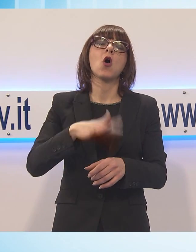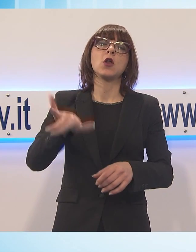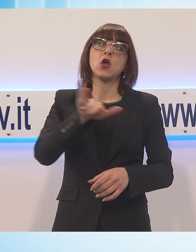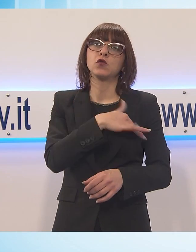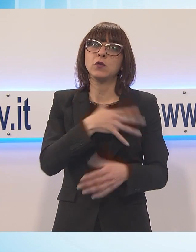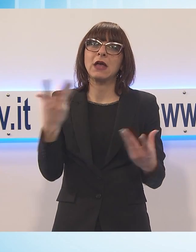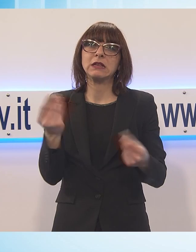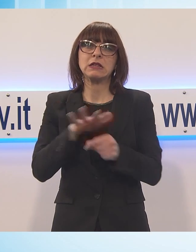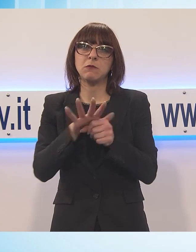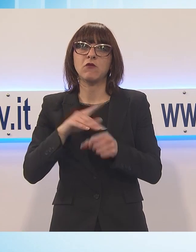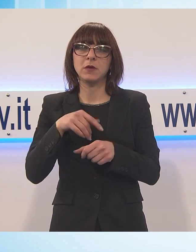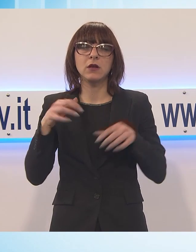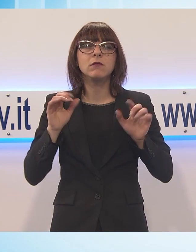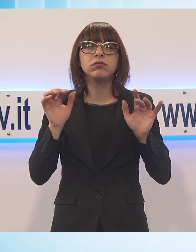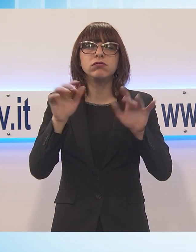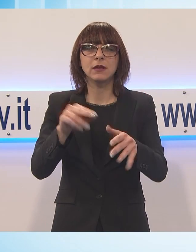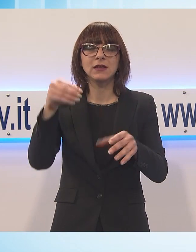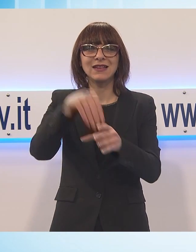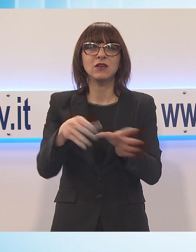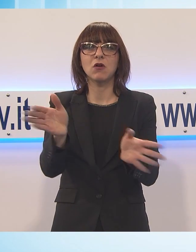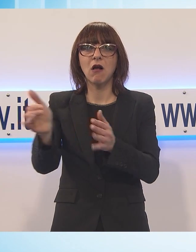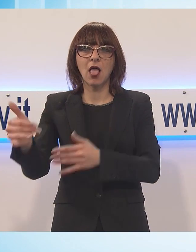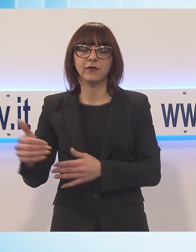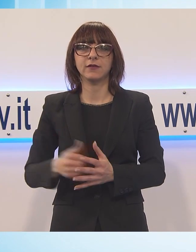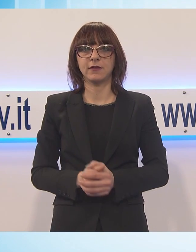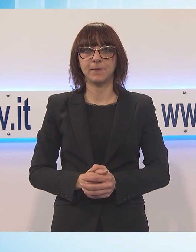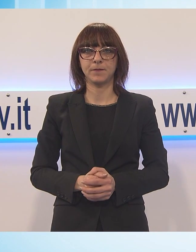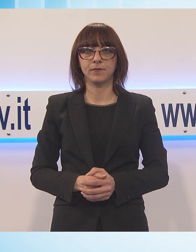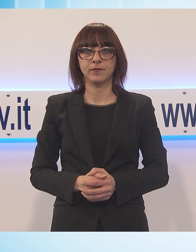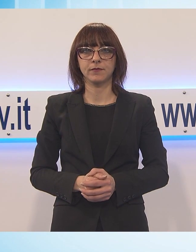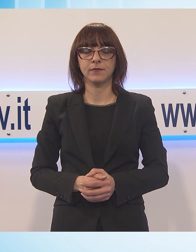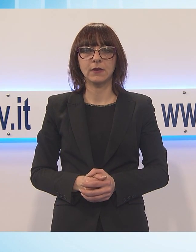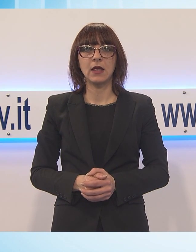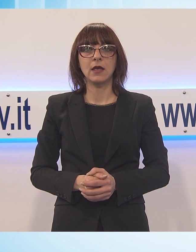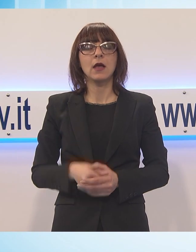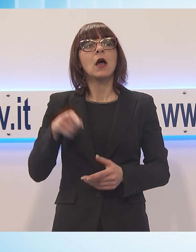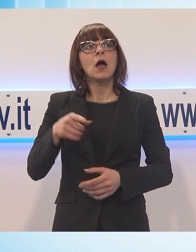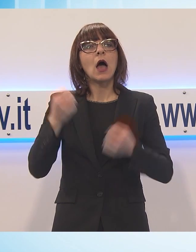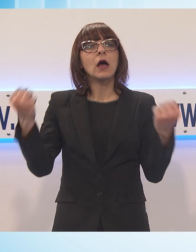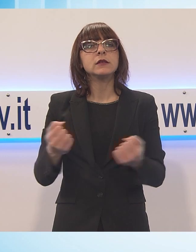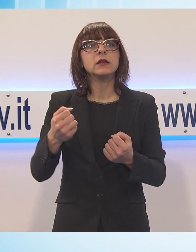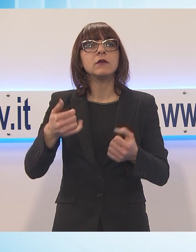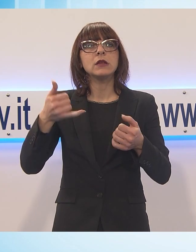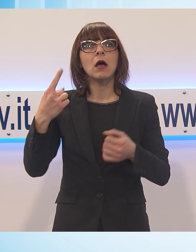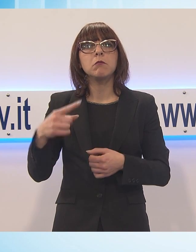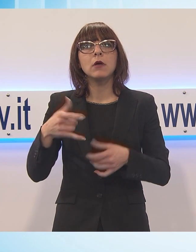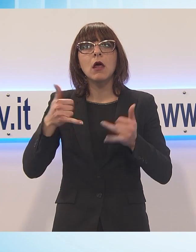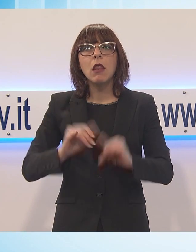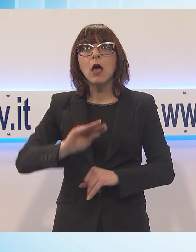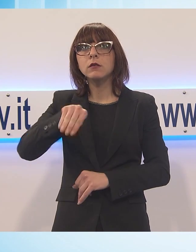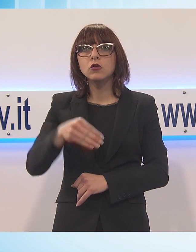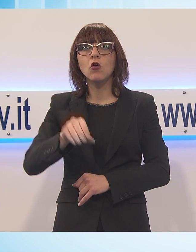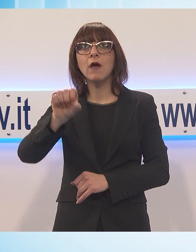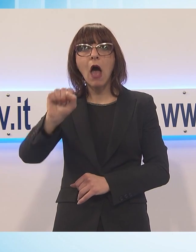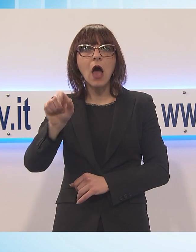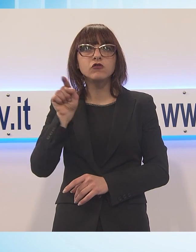affolleranno le aule. Nata a Darce Reale, l'iniziativa sta dilagando in tutto il paese. E questo vuol dire anche che